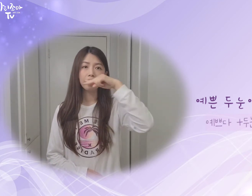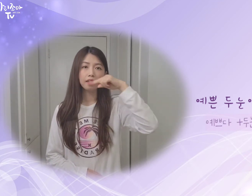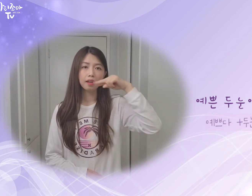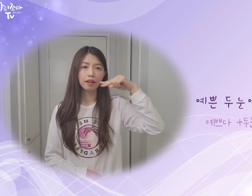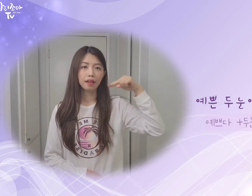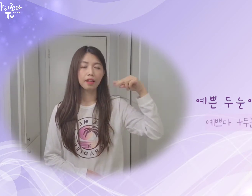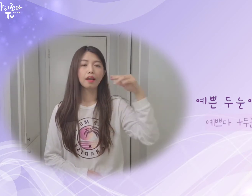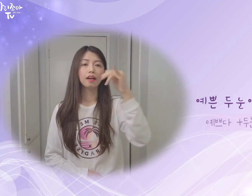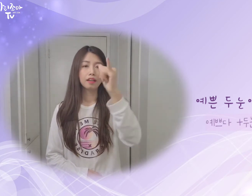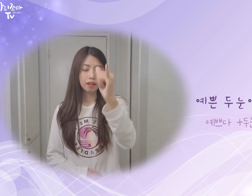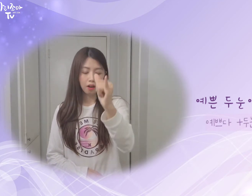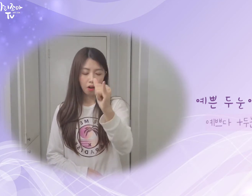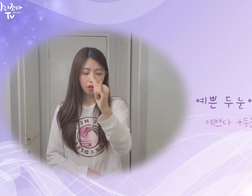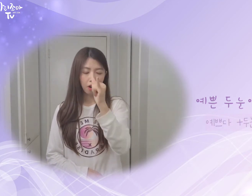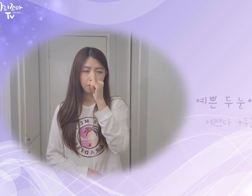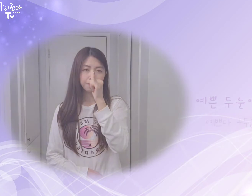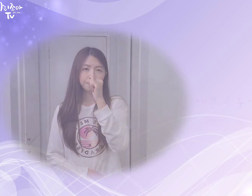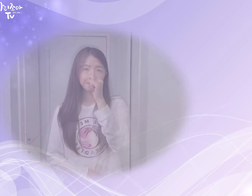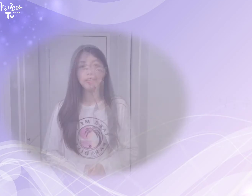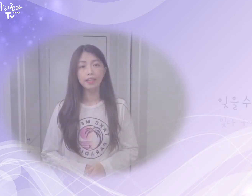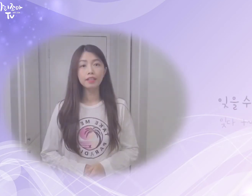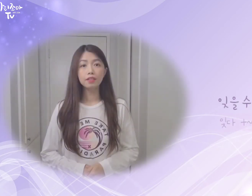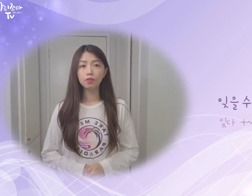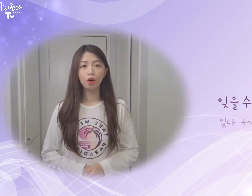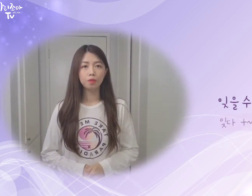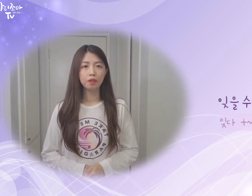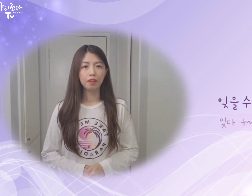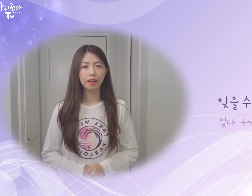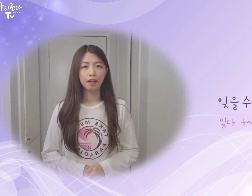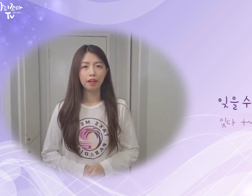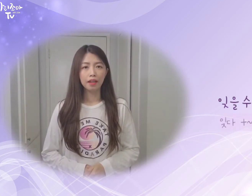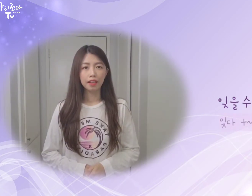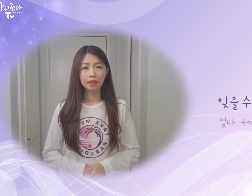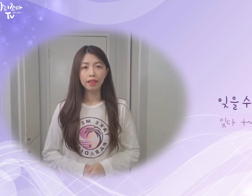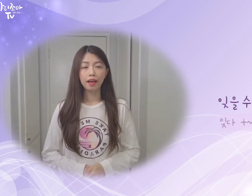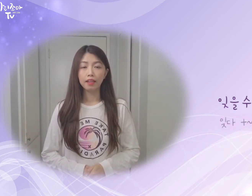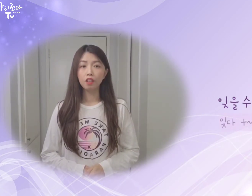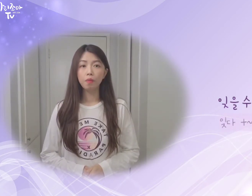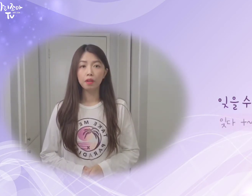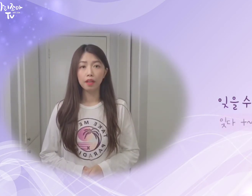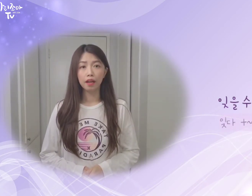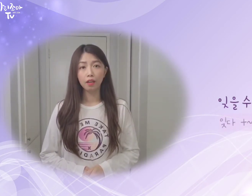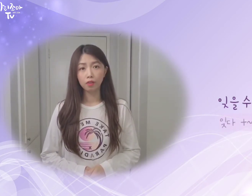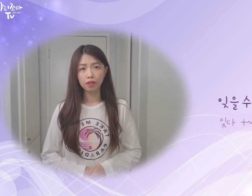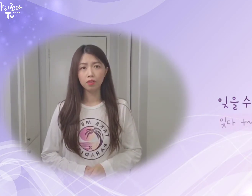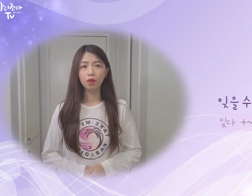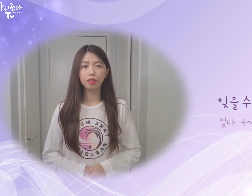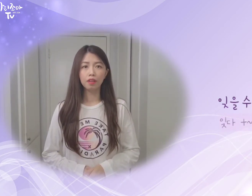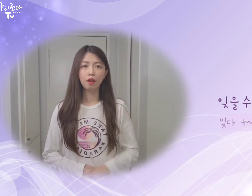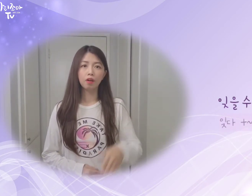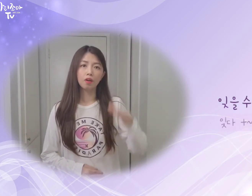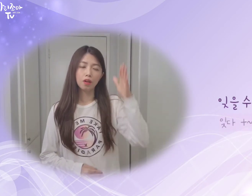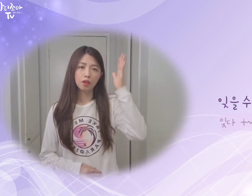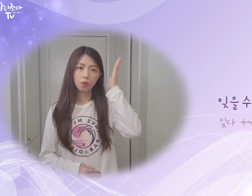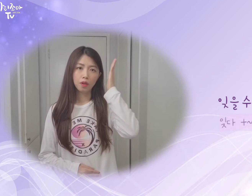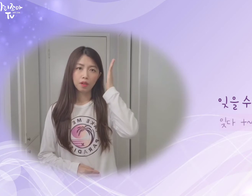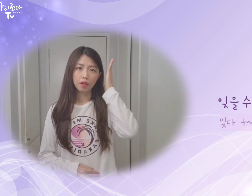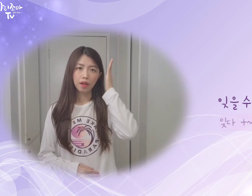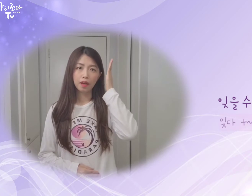어려. 잊을 수가 없었네. 잊다. 잊어버리다. 이런 뜻의 수어는요. 손을 이렇게